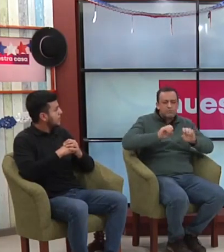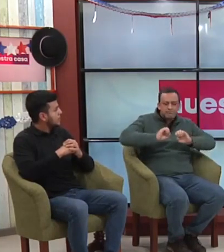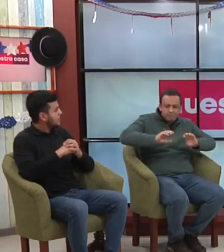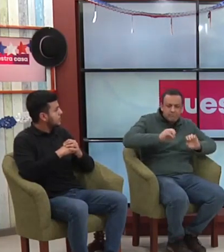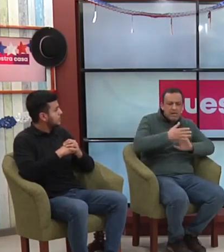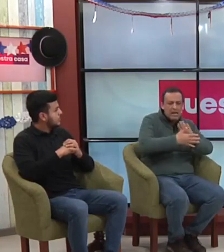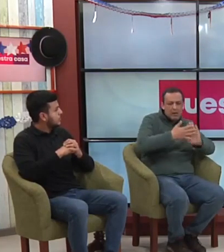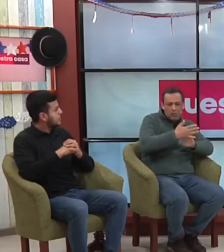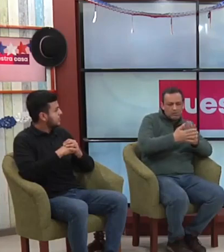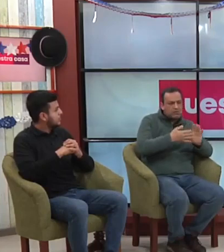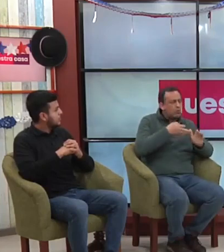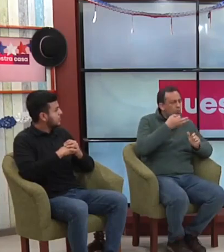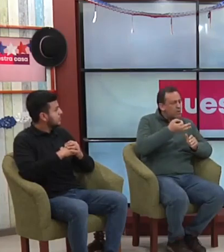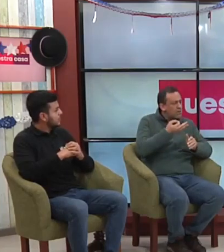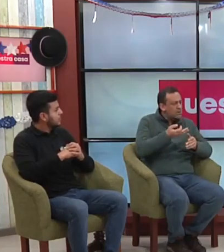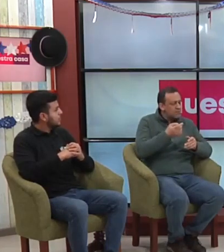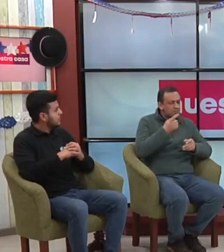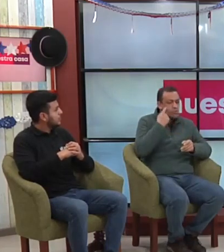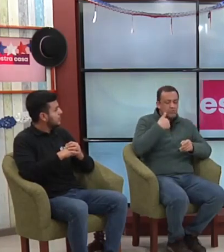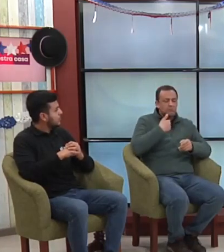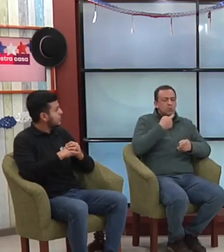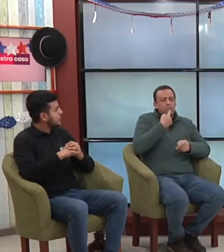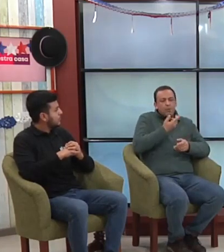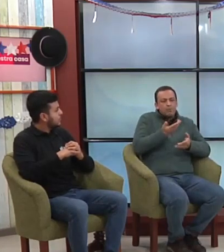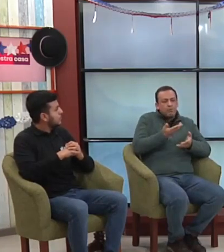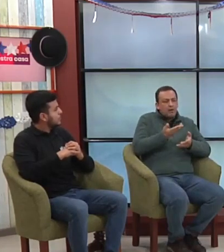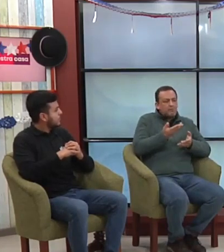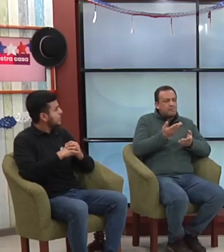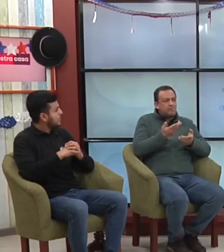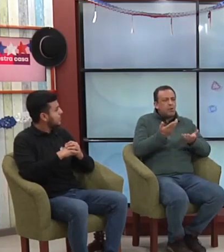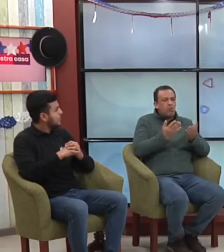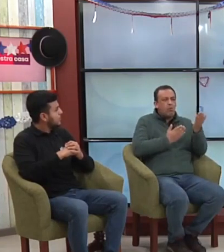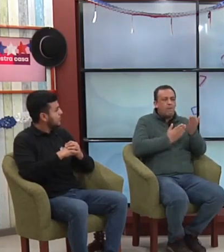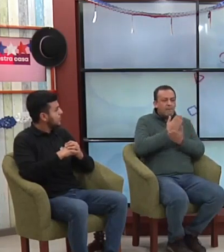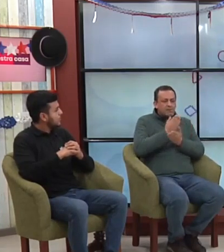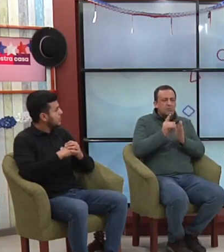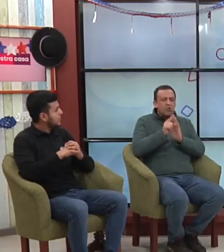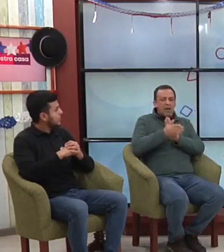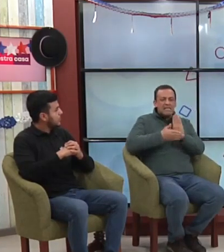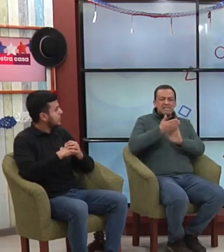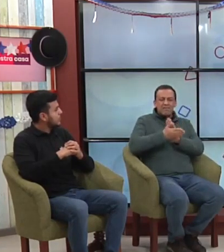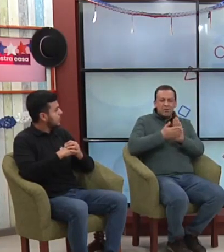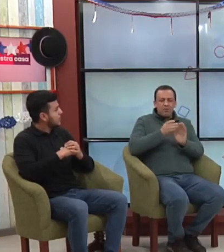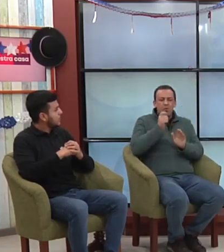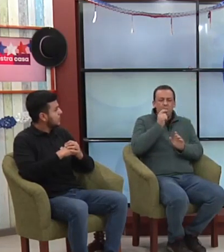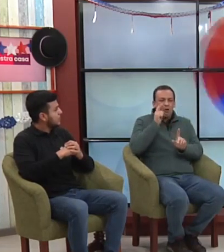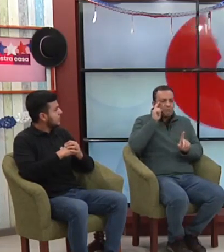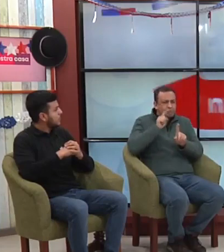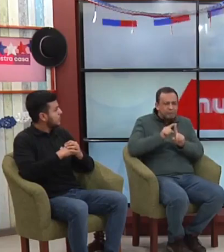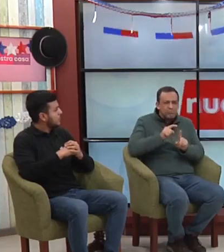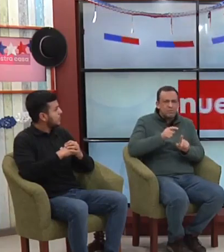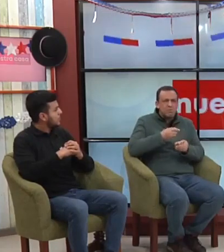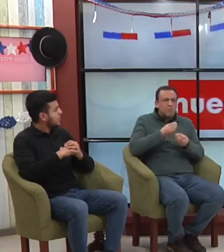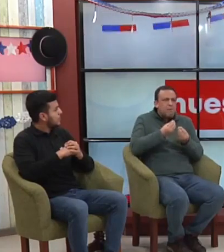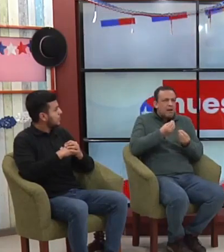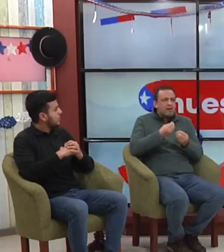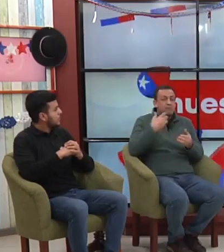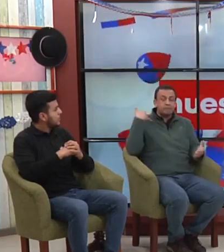Cuéntanos un poquito, José, acerca de cómo empezó este proyecto, cuál fue el espíritu y al día de hoy, cuáles son los